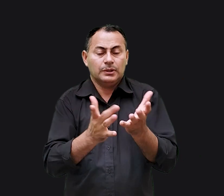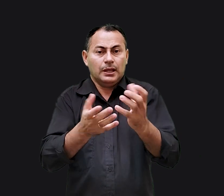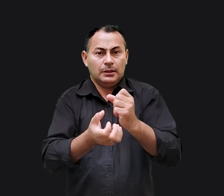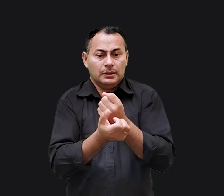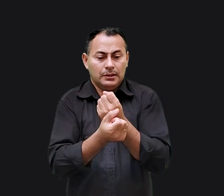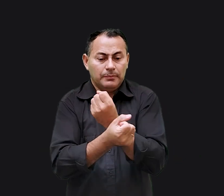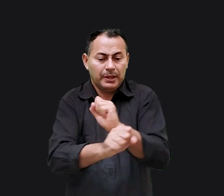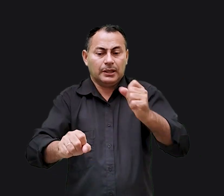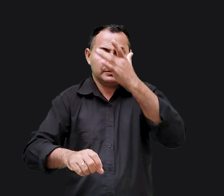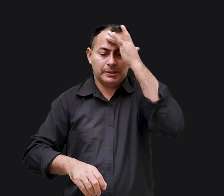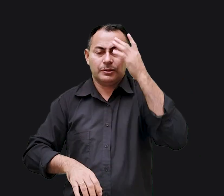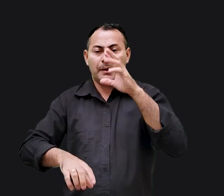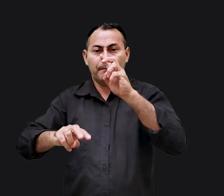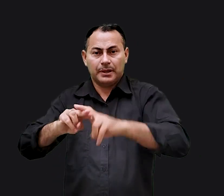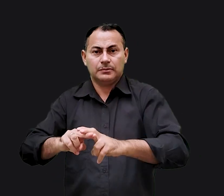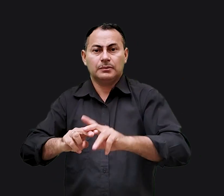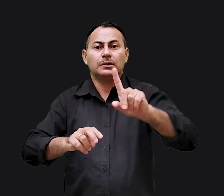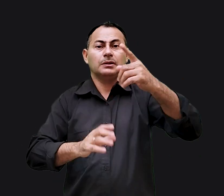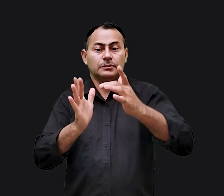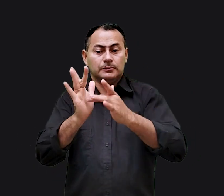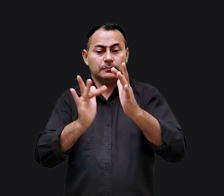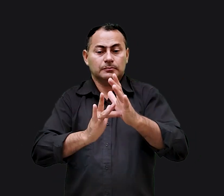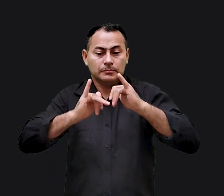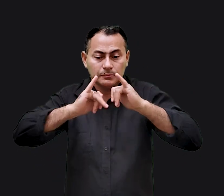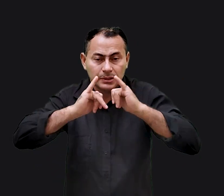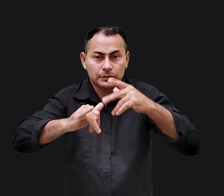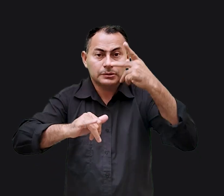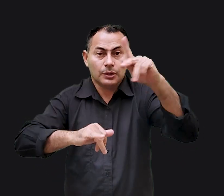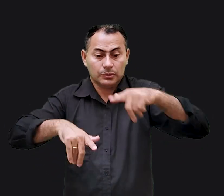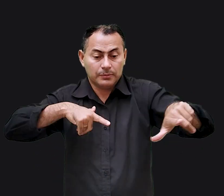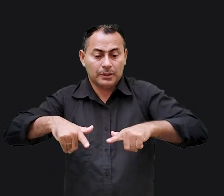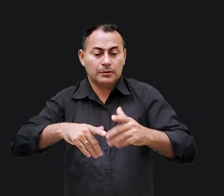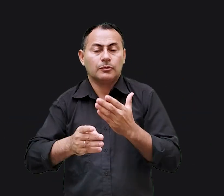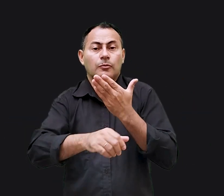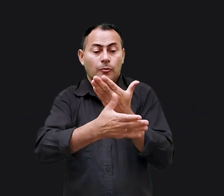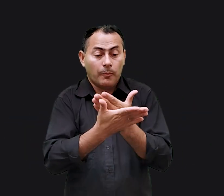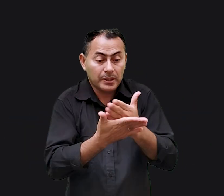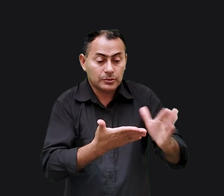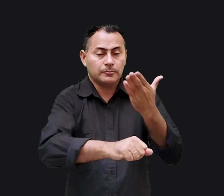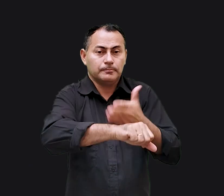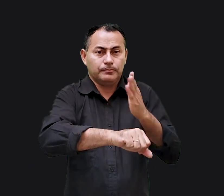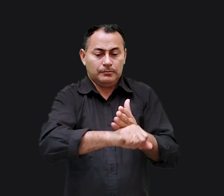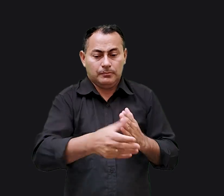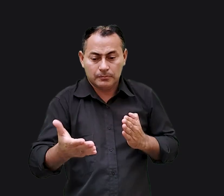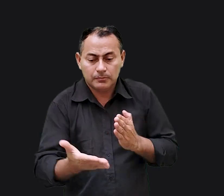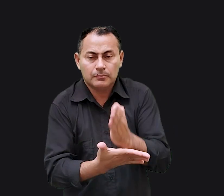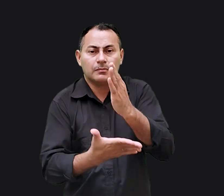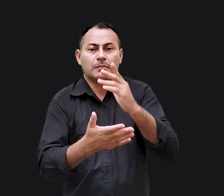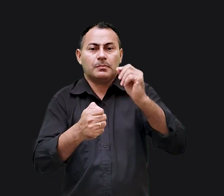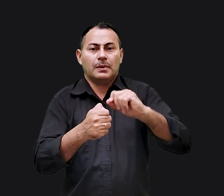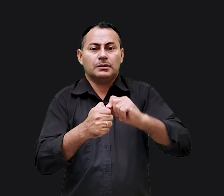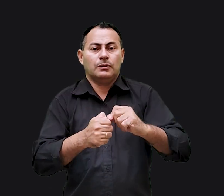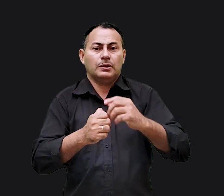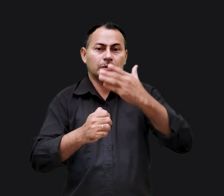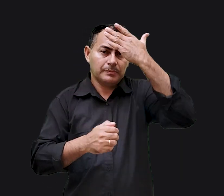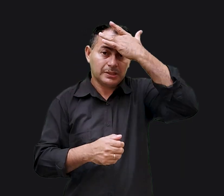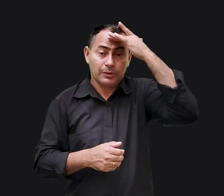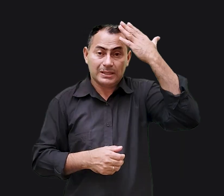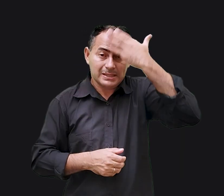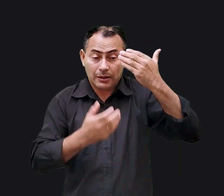Jesus quis libertar o cativo. depois que Jesus anunciou o seu manifesto, passou a praticá-lo e aprová-lo, fazendo com que o